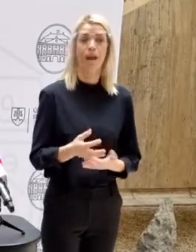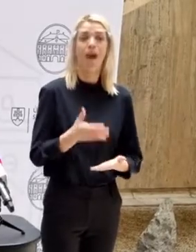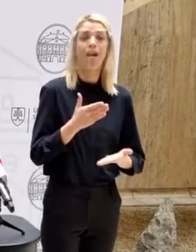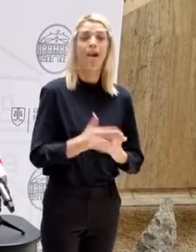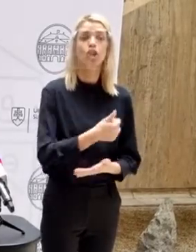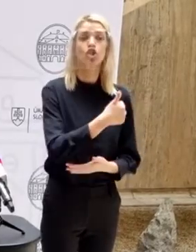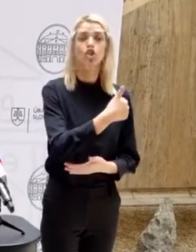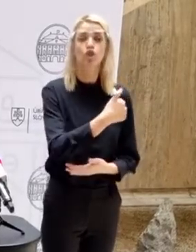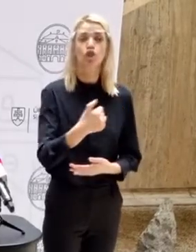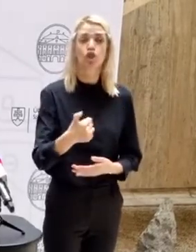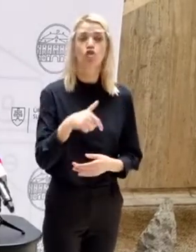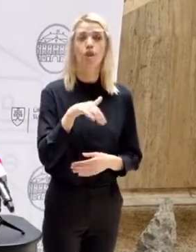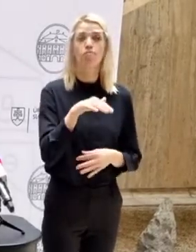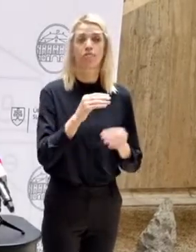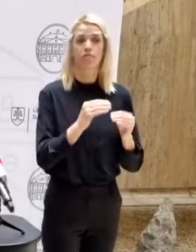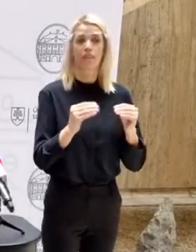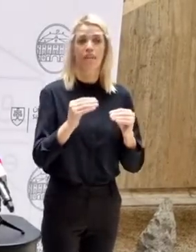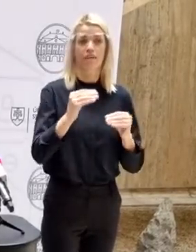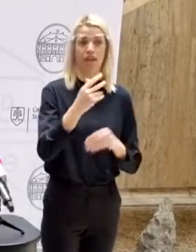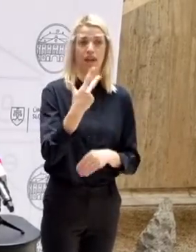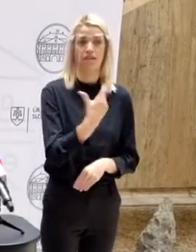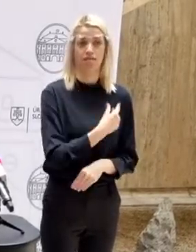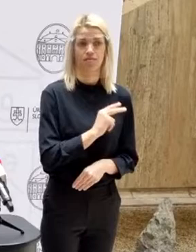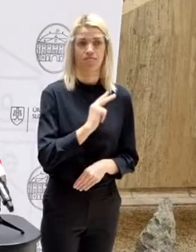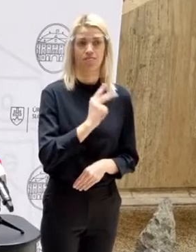každým týždňom sa zvyšuje.